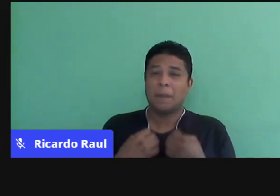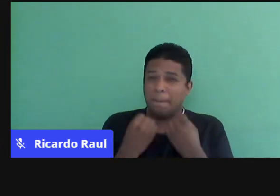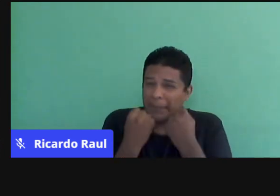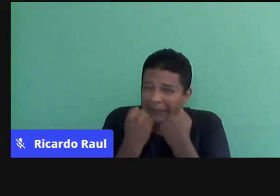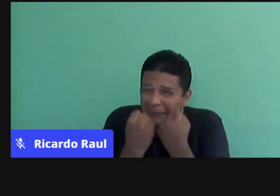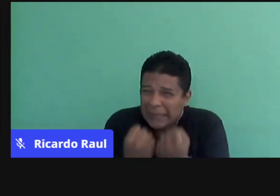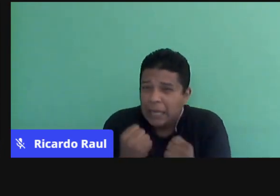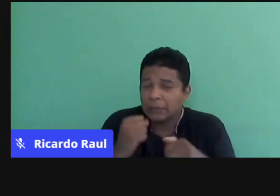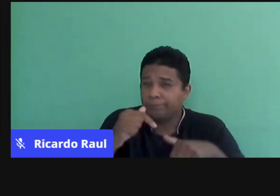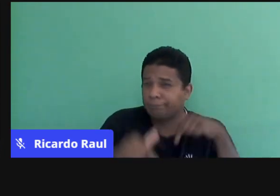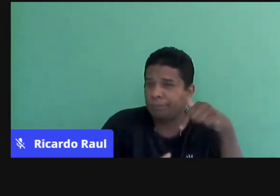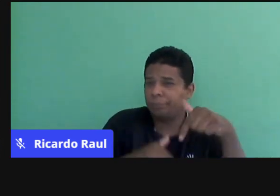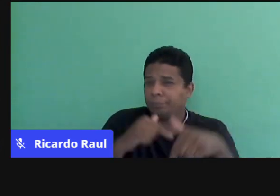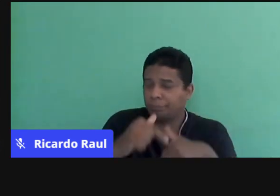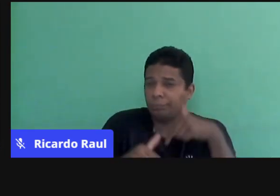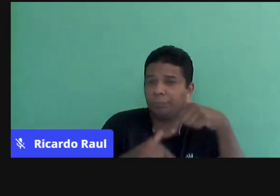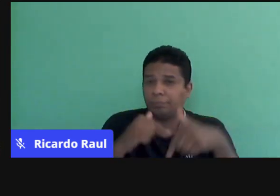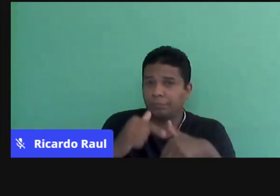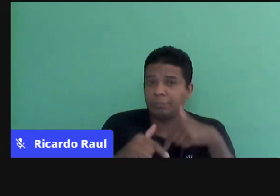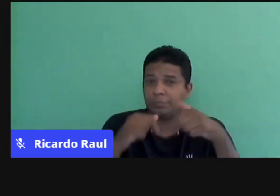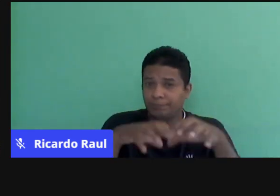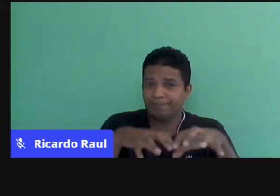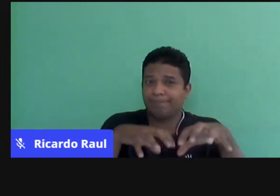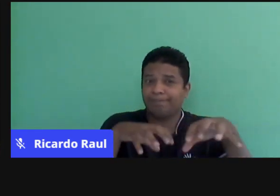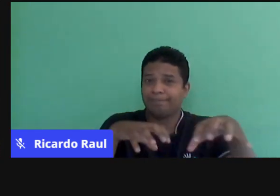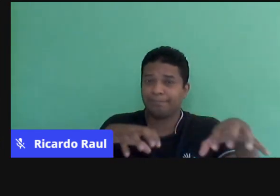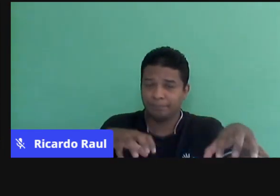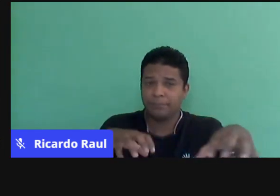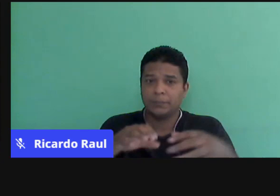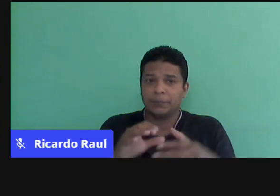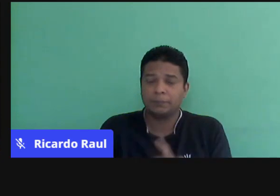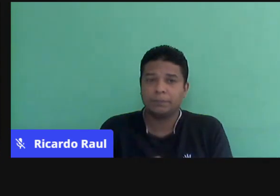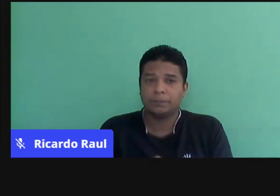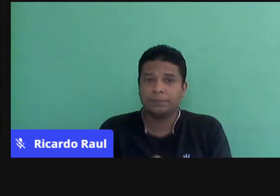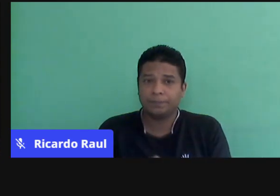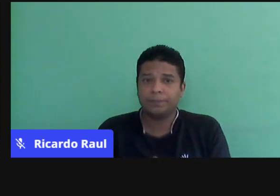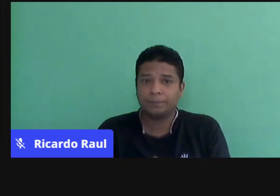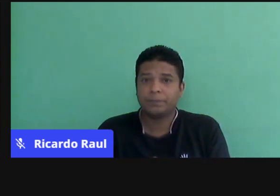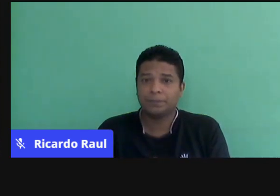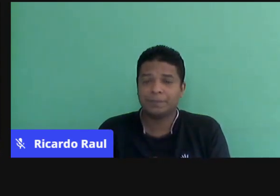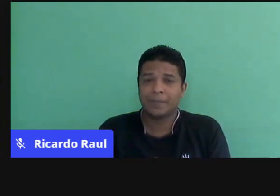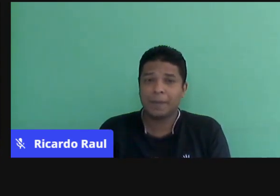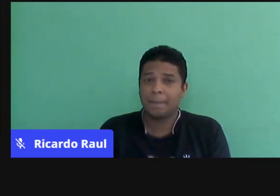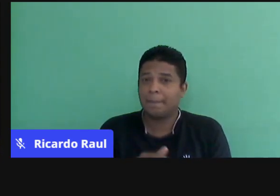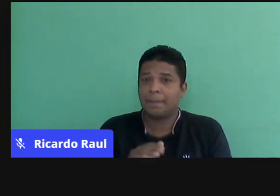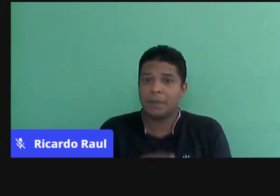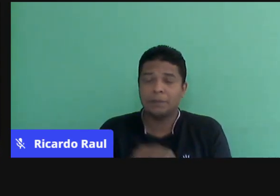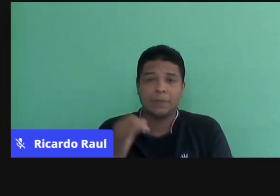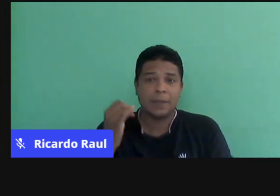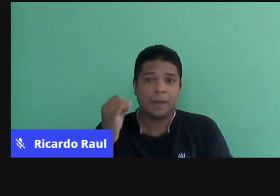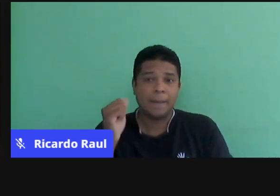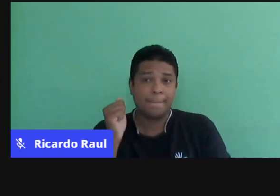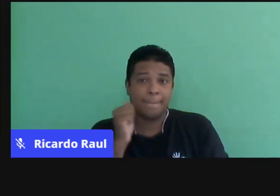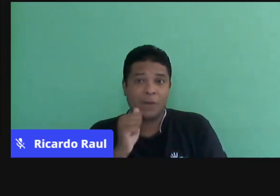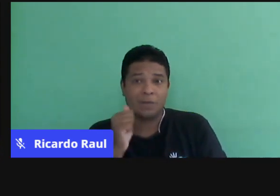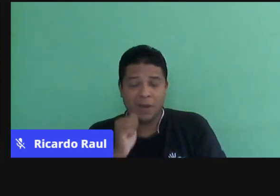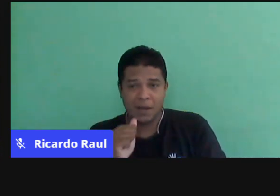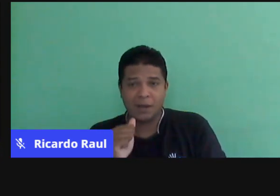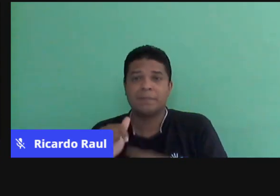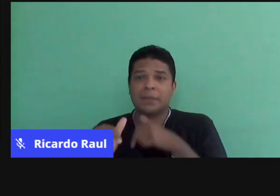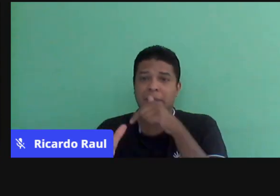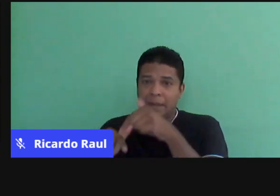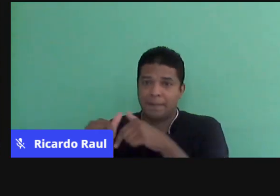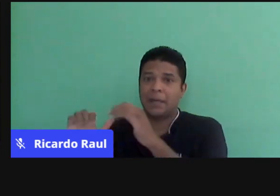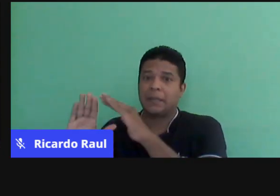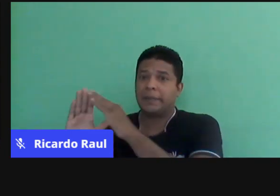sobrecarregados nesse momento de pandemia, considerando que boa parte dos professores são mulheres e possuem atividades domésticas também